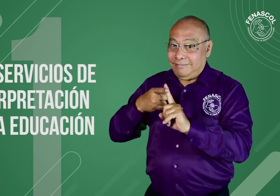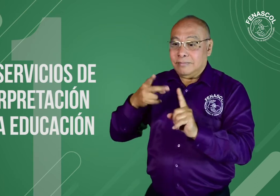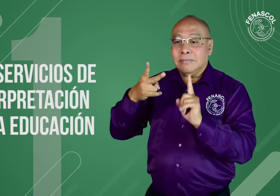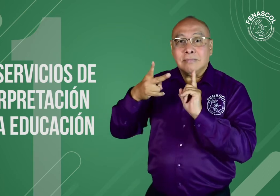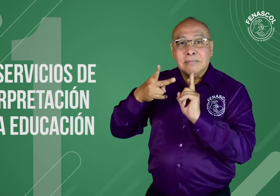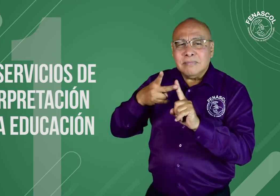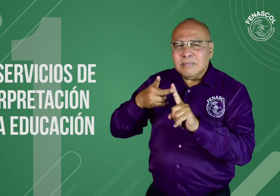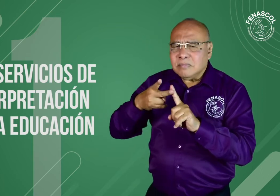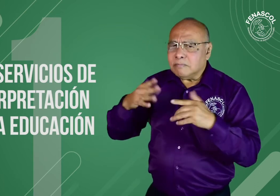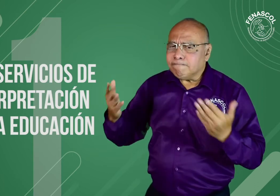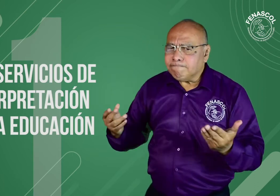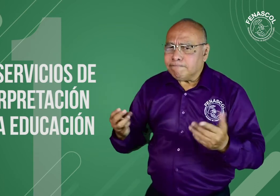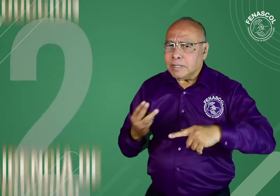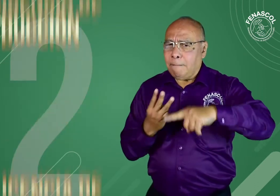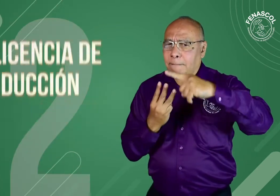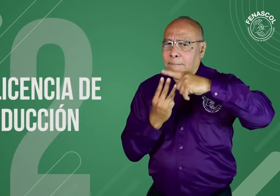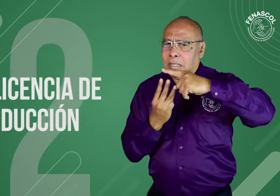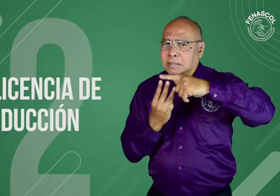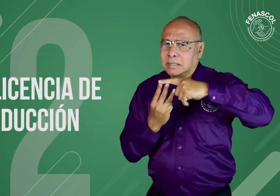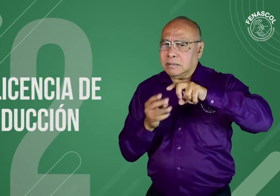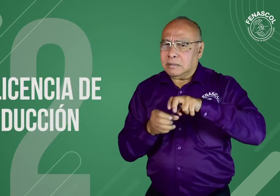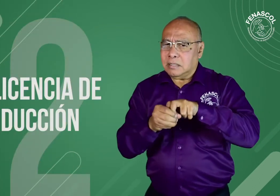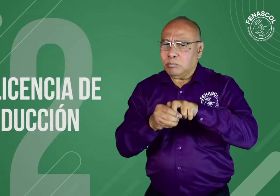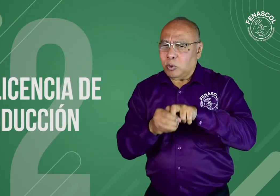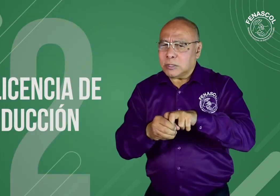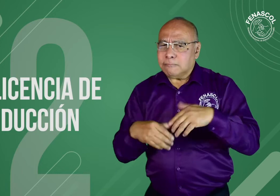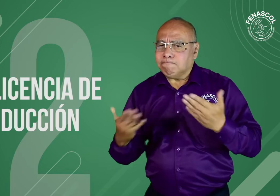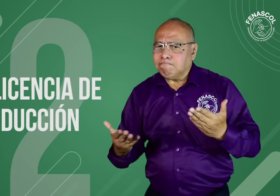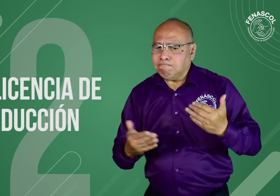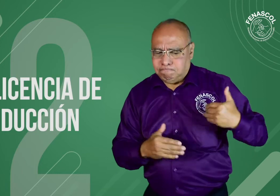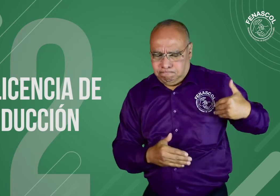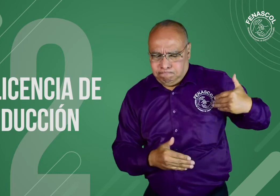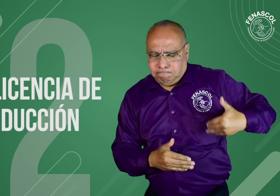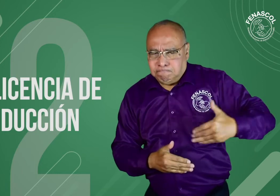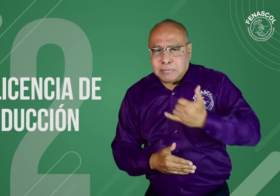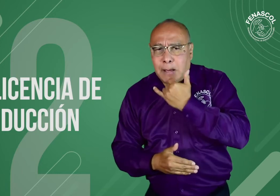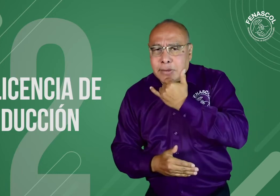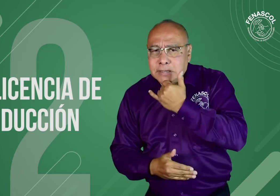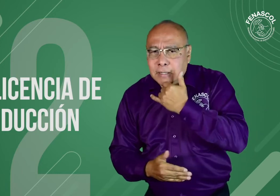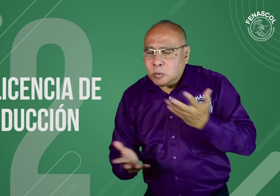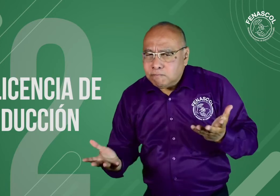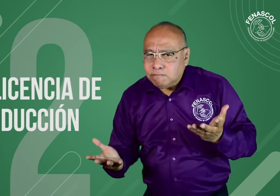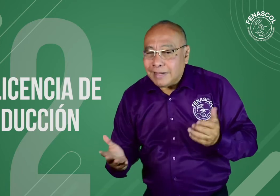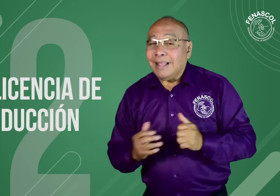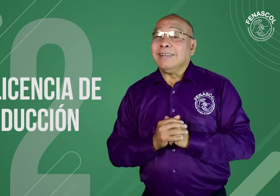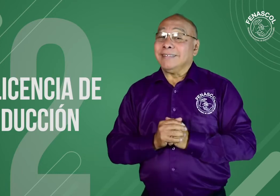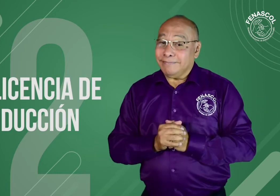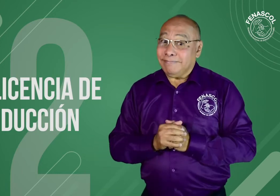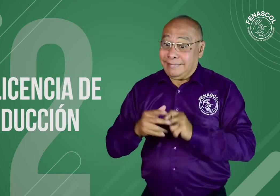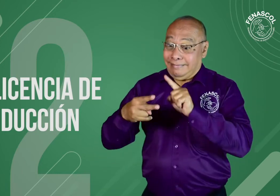sector educativo en nuestro país. Y el segundo es qué ha pasado con los trámites de aprobación de la licencia de